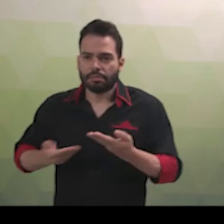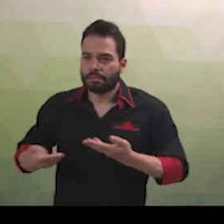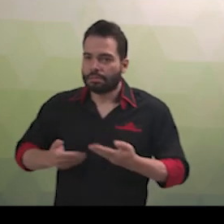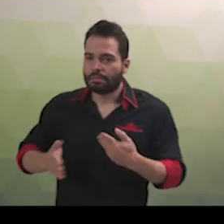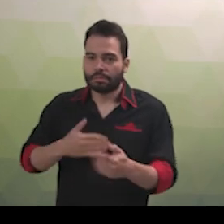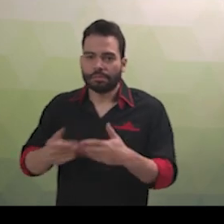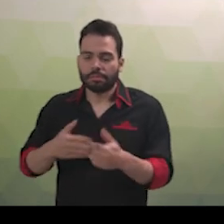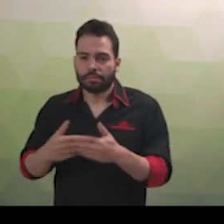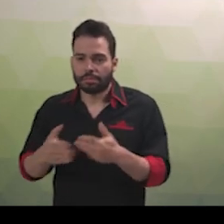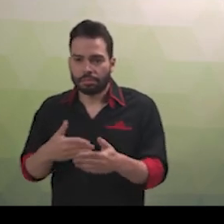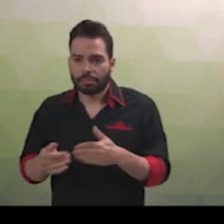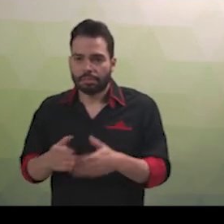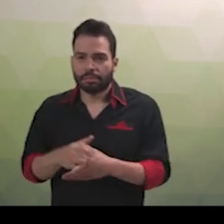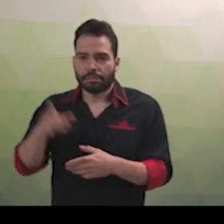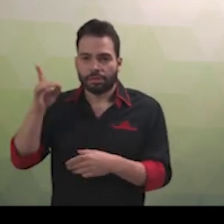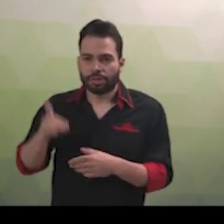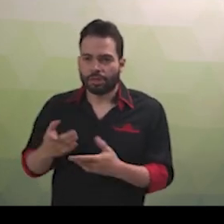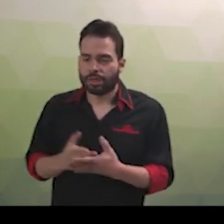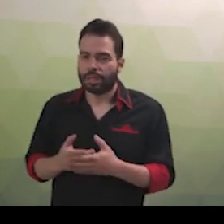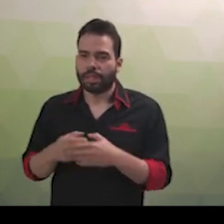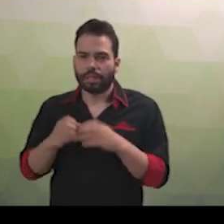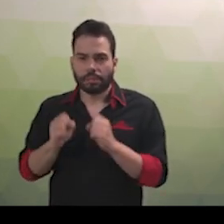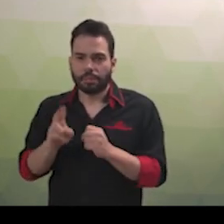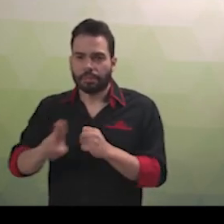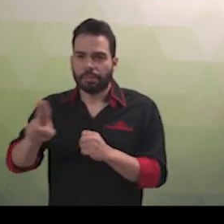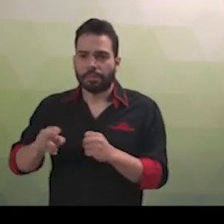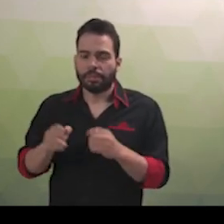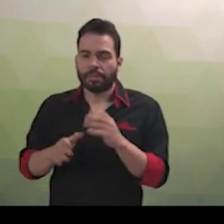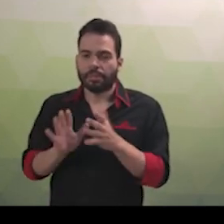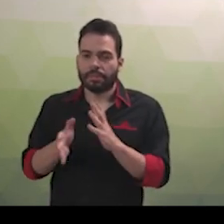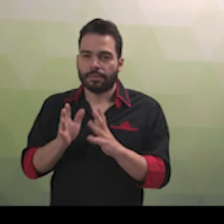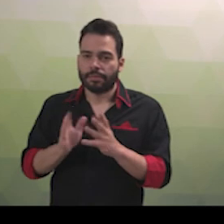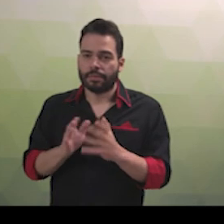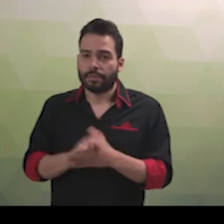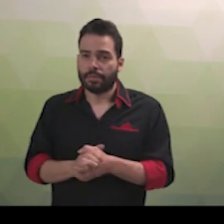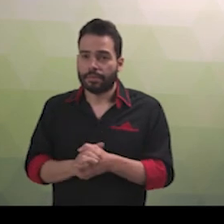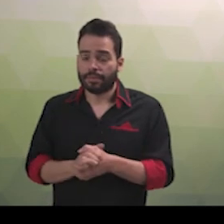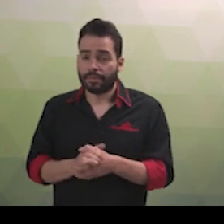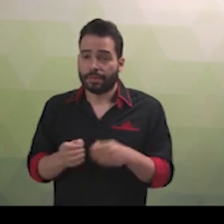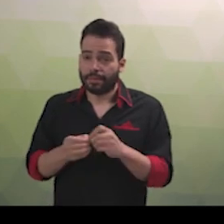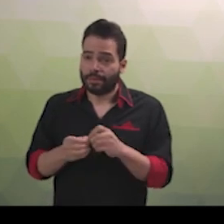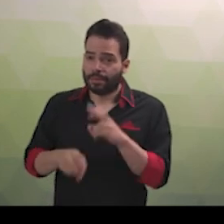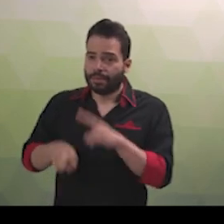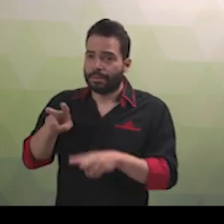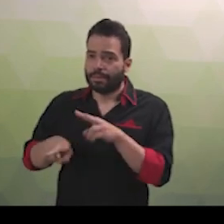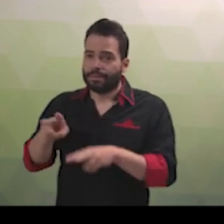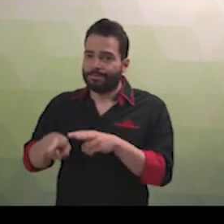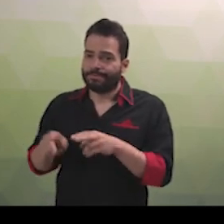coerentes com o aprendizado de segunda língua na correção das provas escritas, valorizando o aspecto semântico